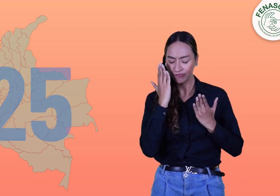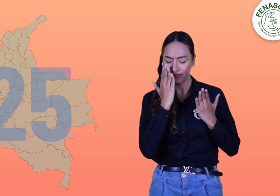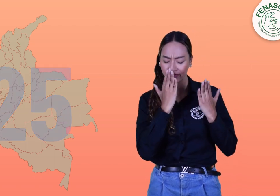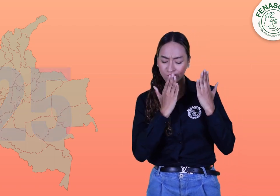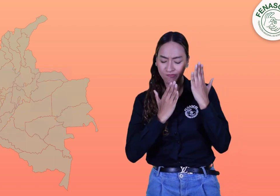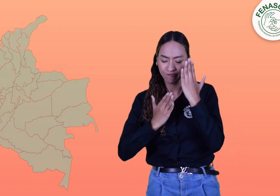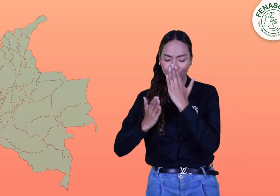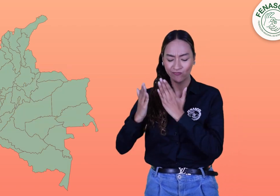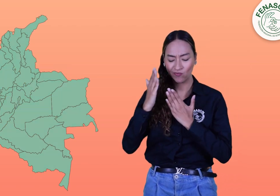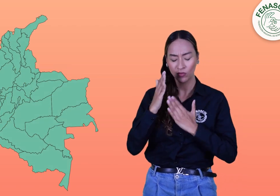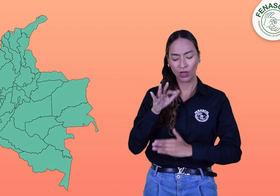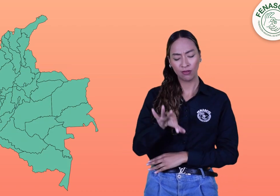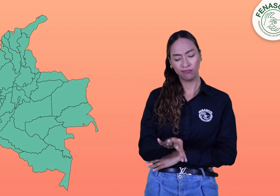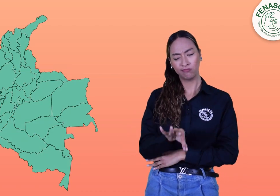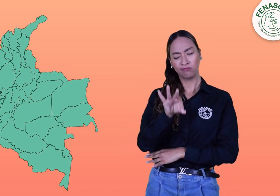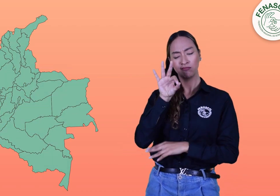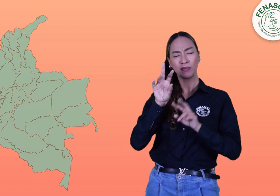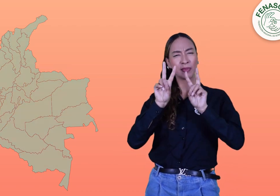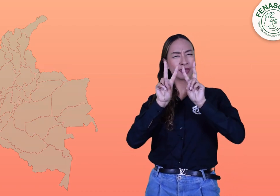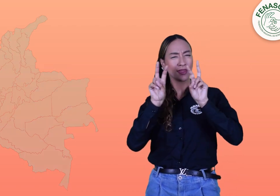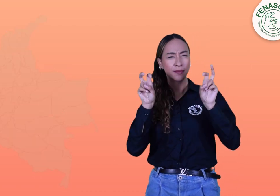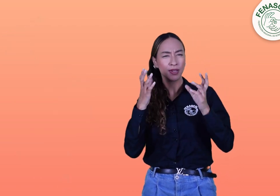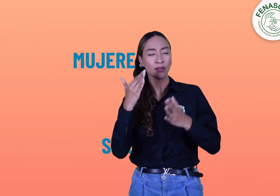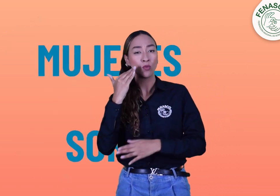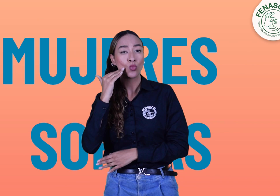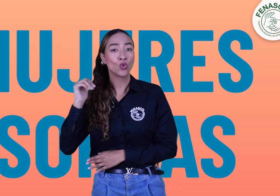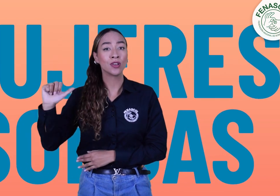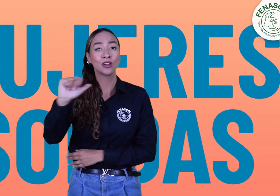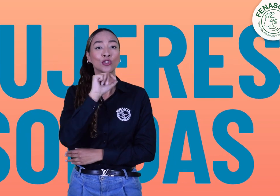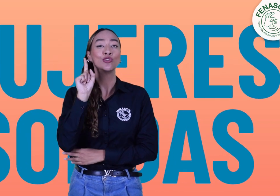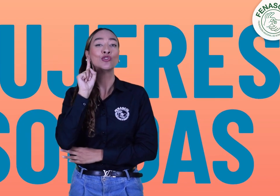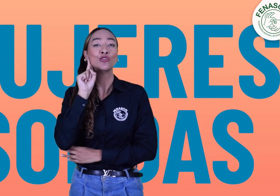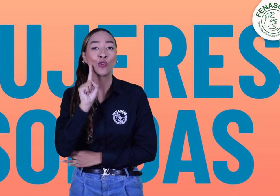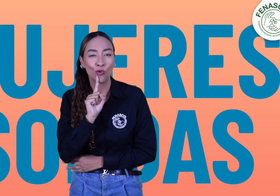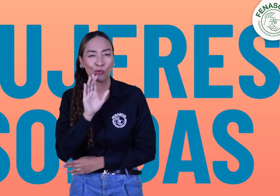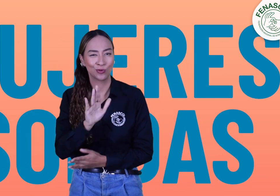Dentro de la información recolectada, les hablaré de las mujeres sordas que hacen parte.